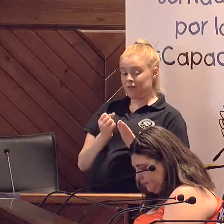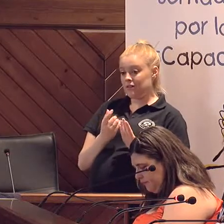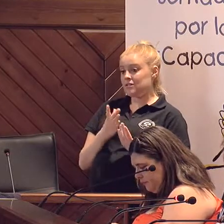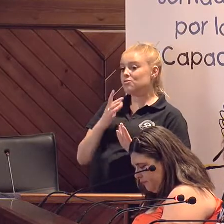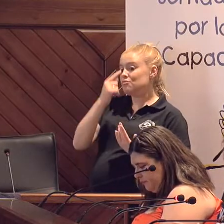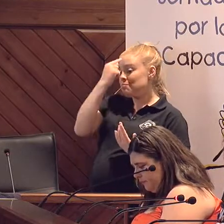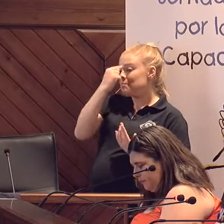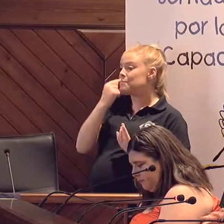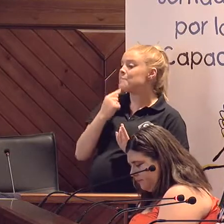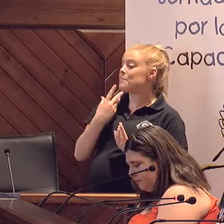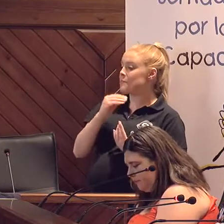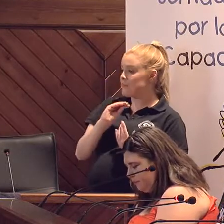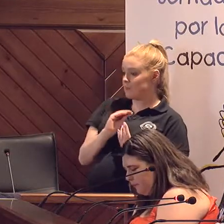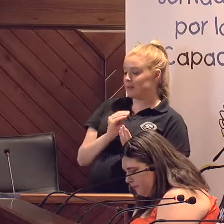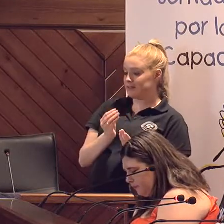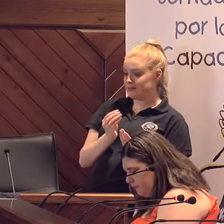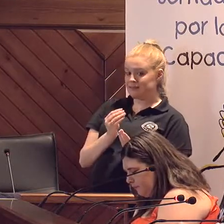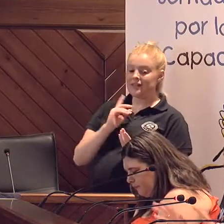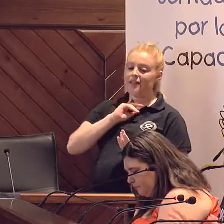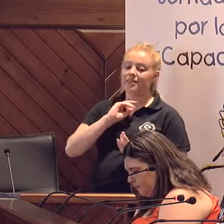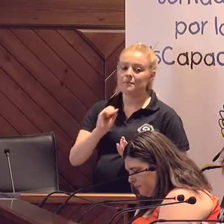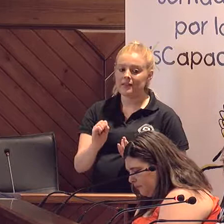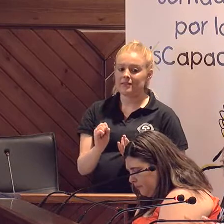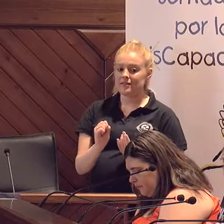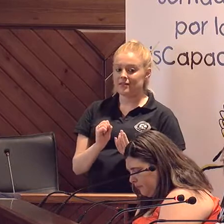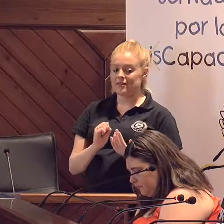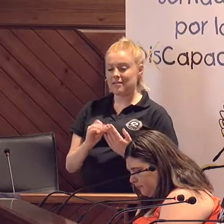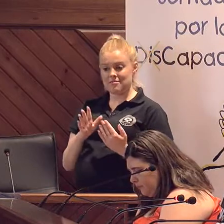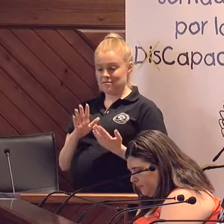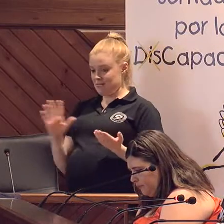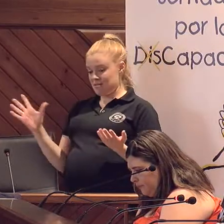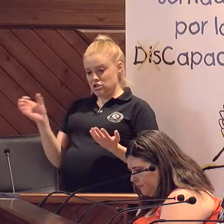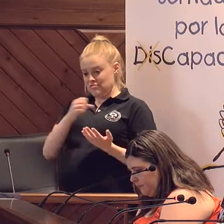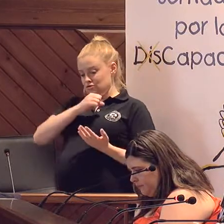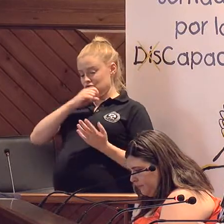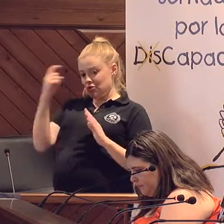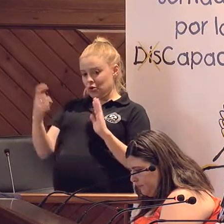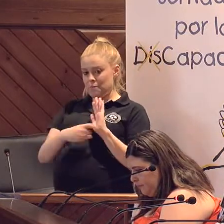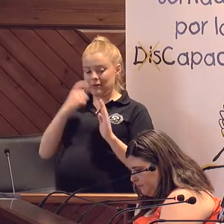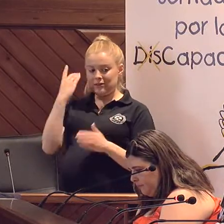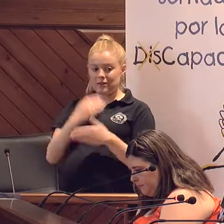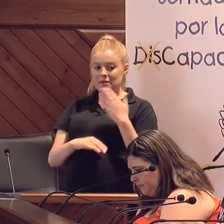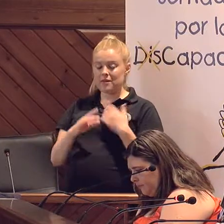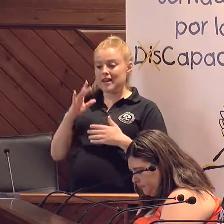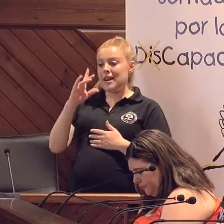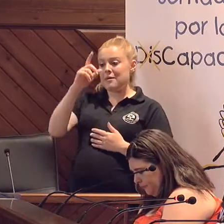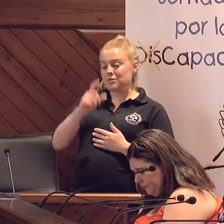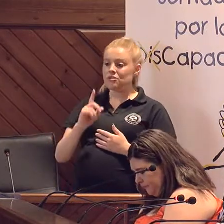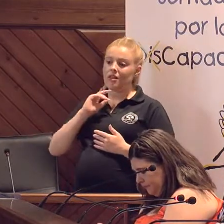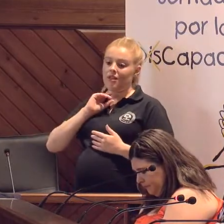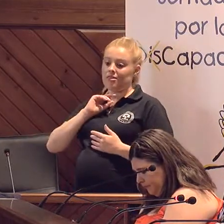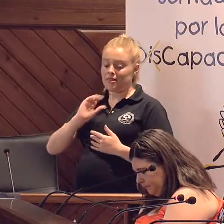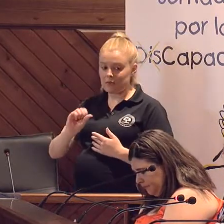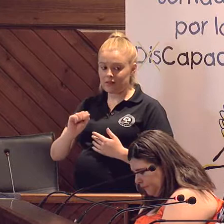atributo, la discapacidad es un atributo de la dependencia, la dependencia es la madre de todas las discapacidades. Normalmente la persona que es dependiente